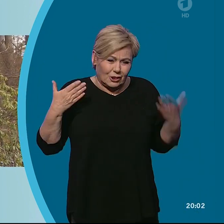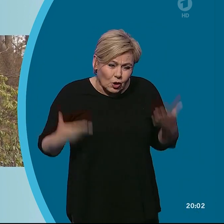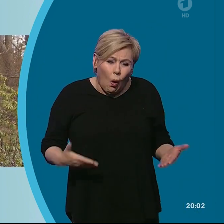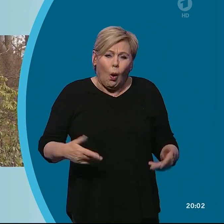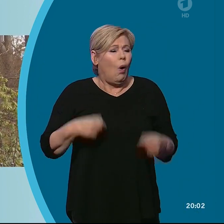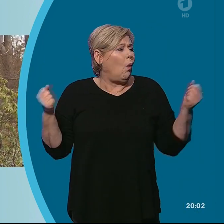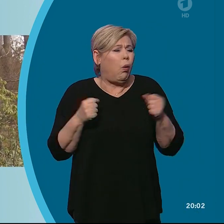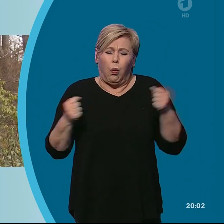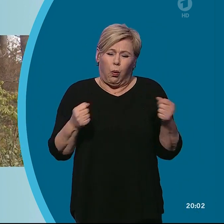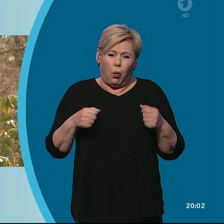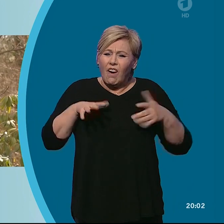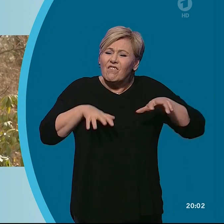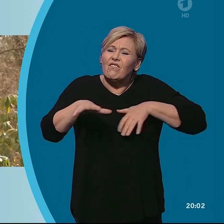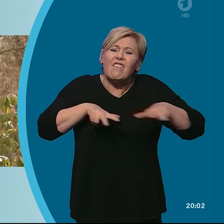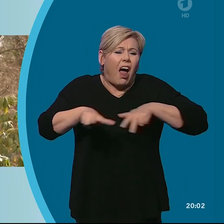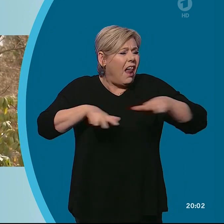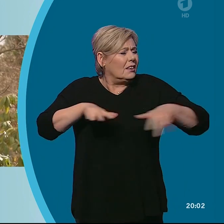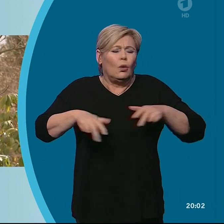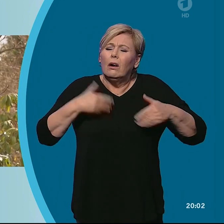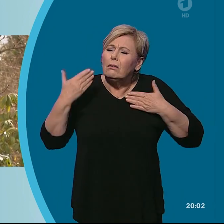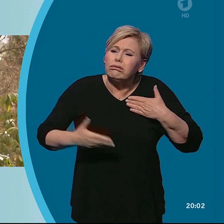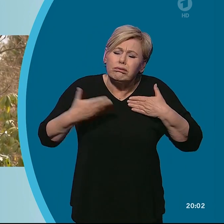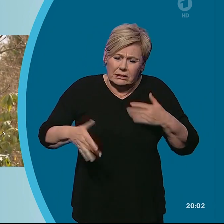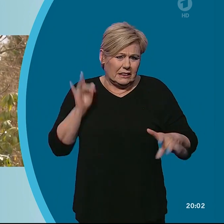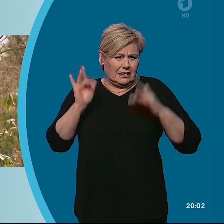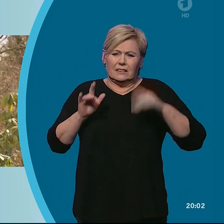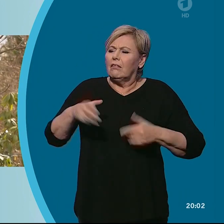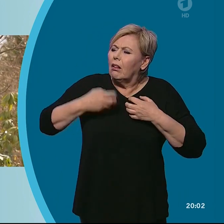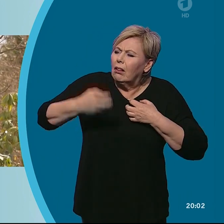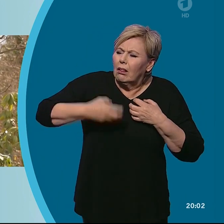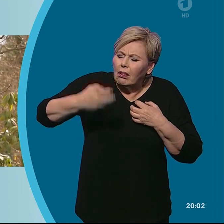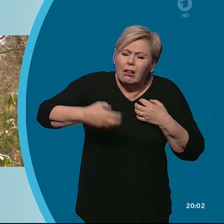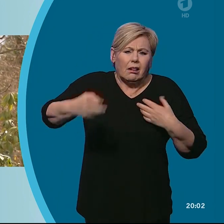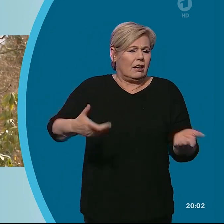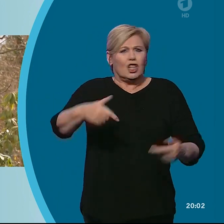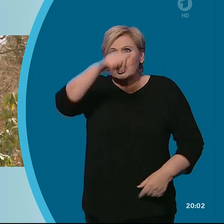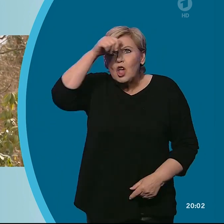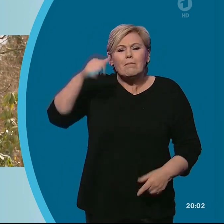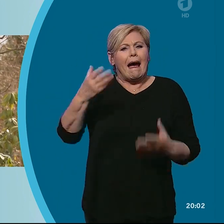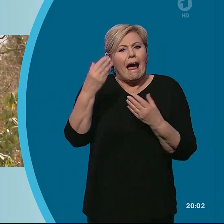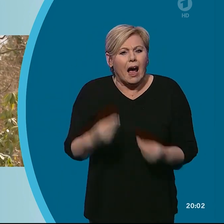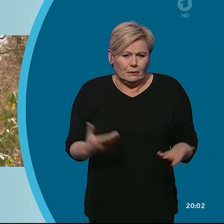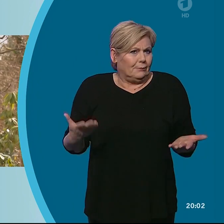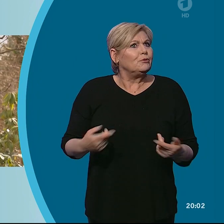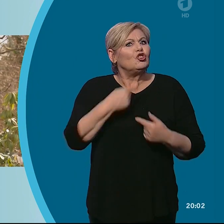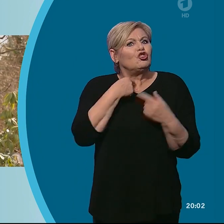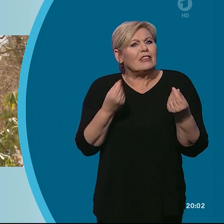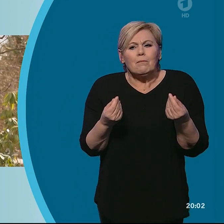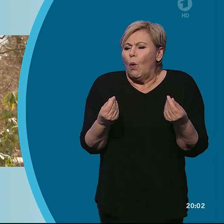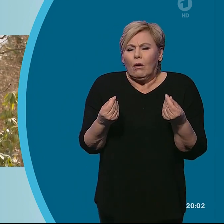bürokratischen Vorgehen. Dieses endlose Vertrösten auf den Sommer und den Herbst ist etwas, was, glaube ich, mit der Stimmungslage und der Geduld der Menschen nicht einhergeht.